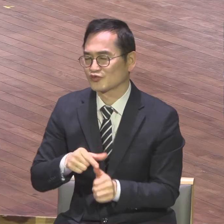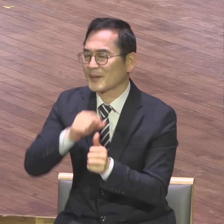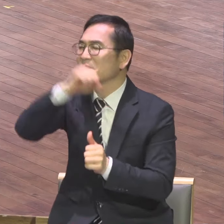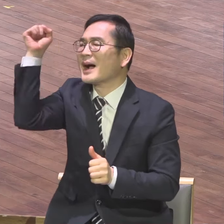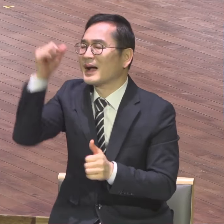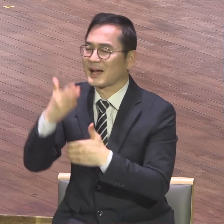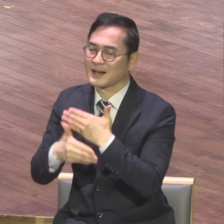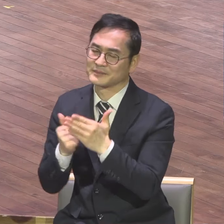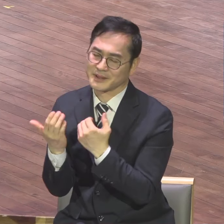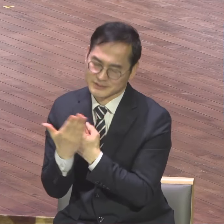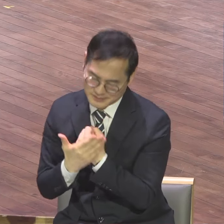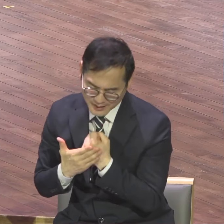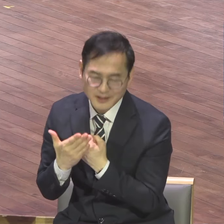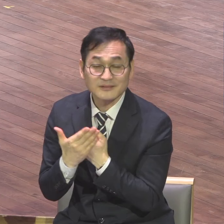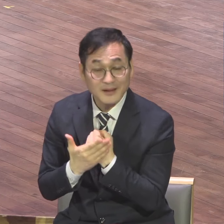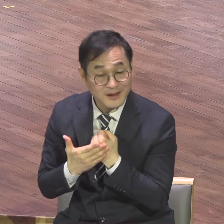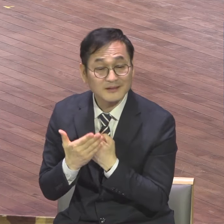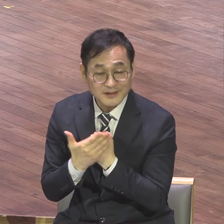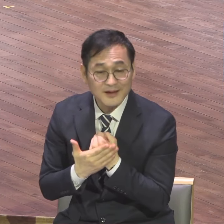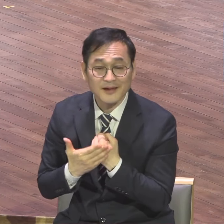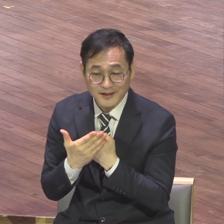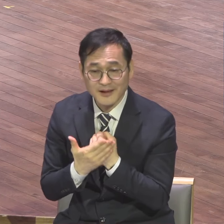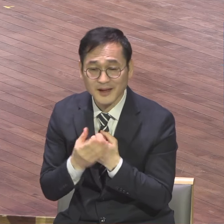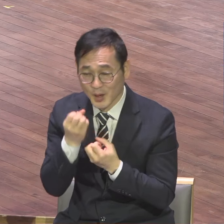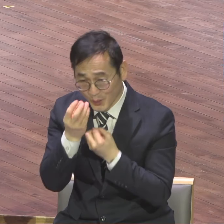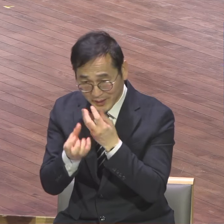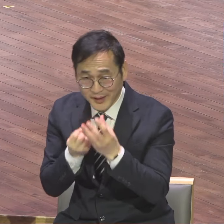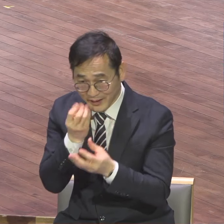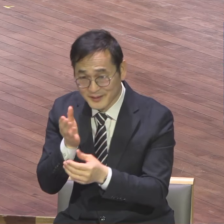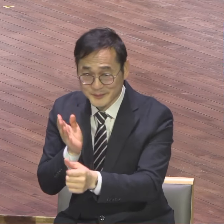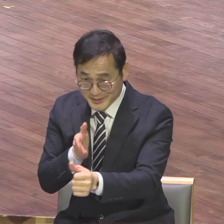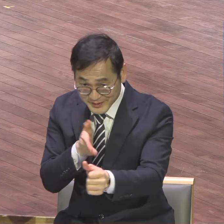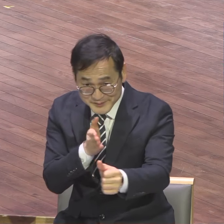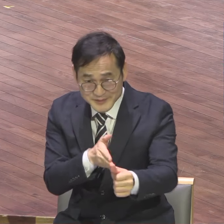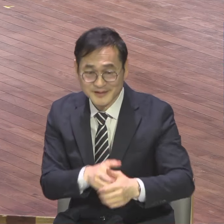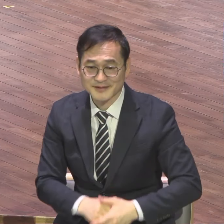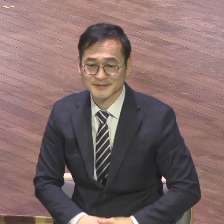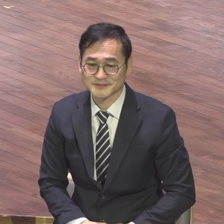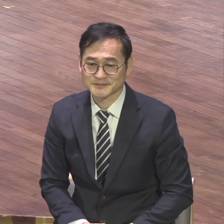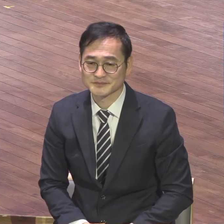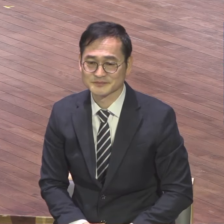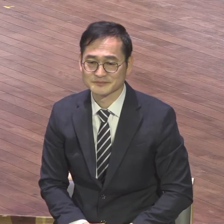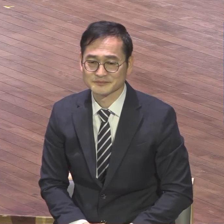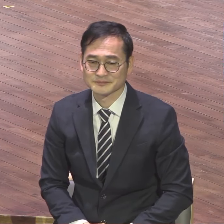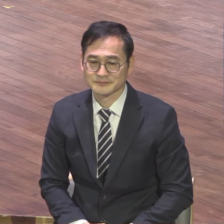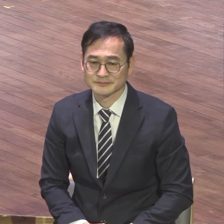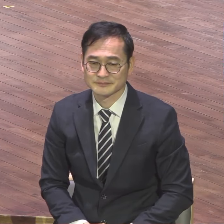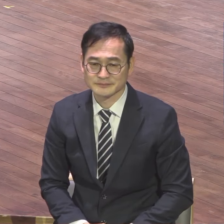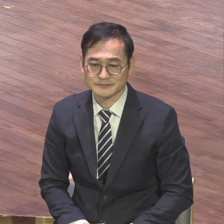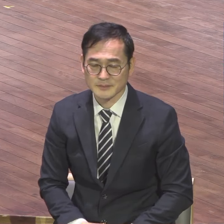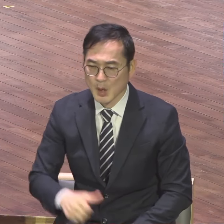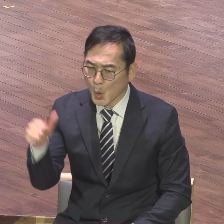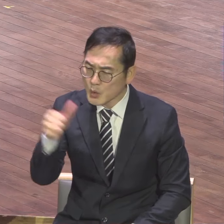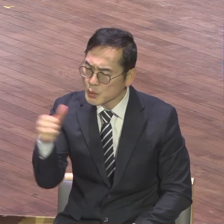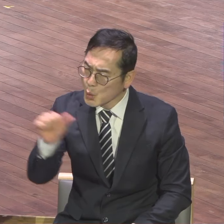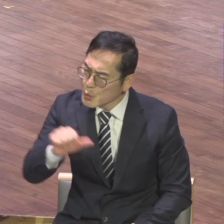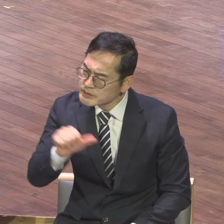특별히 새롭게 성기의 직분을 받은 모든 분들 재직 5,100 5,100 5,100 몇 이 재직들